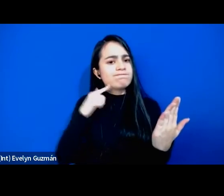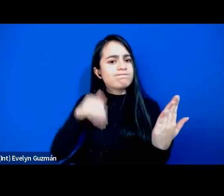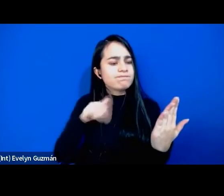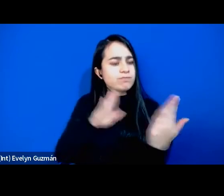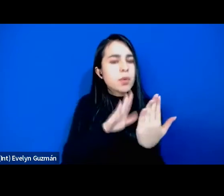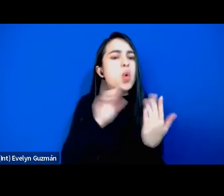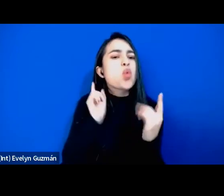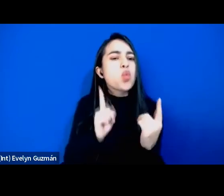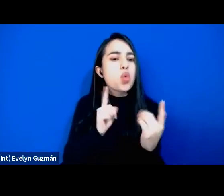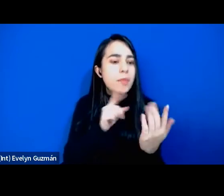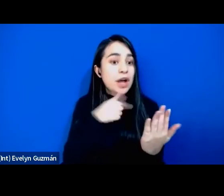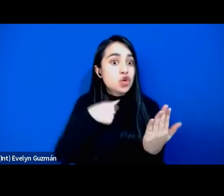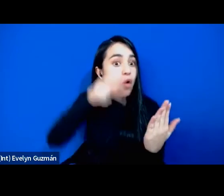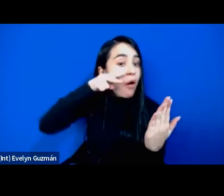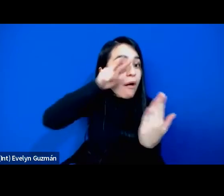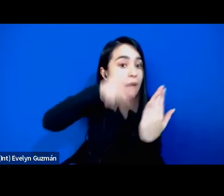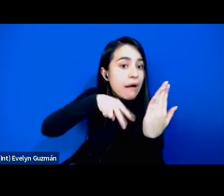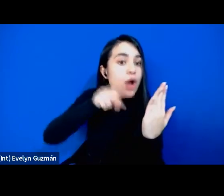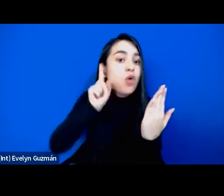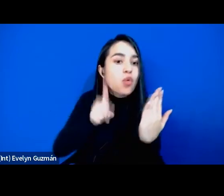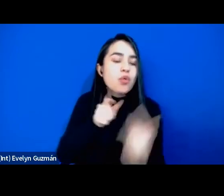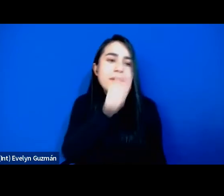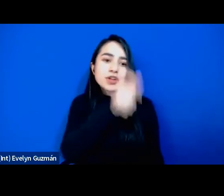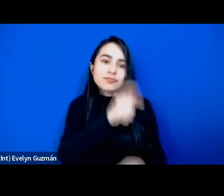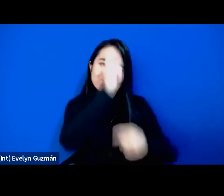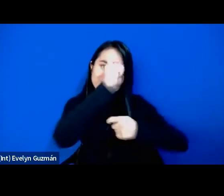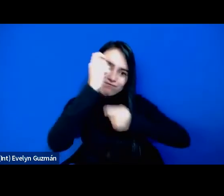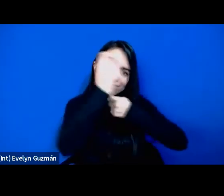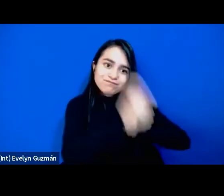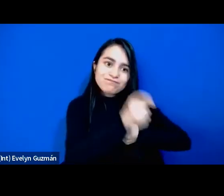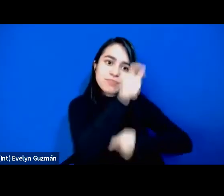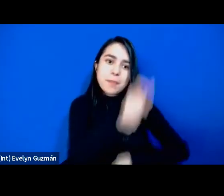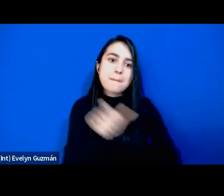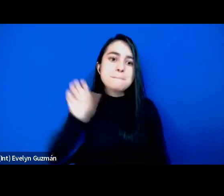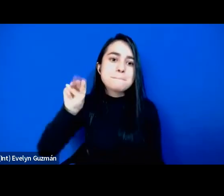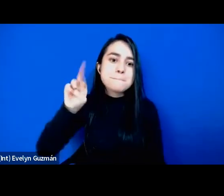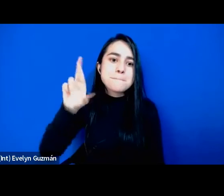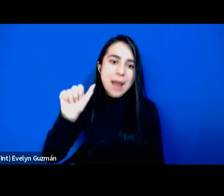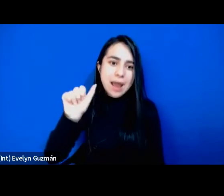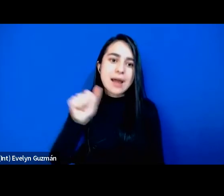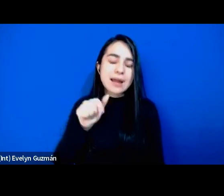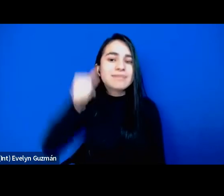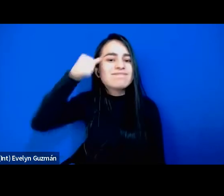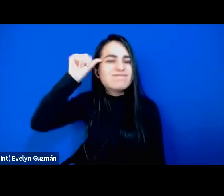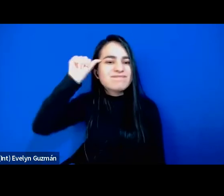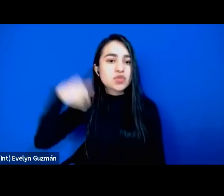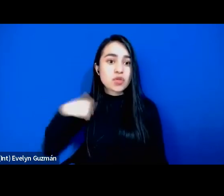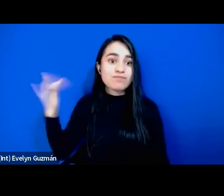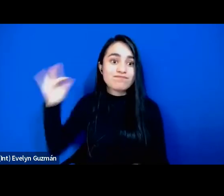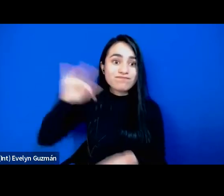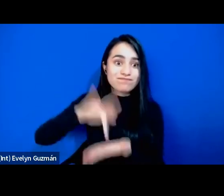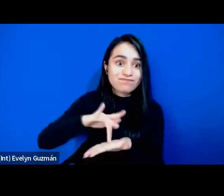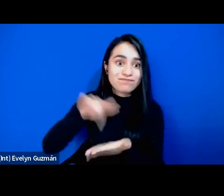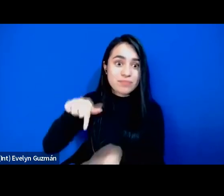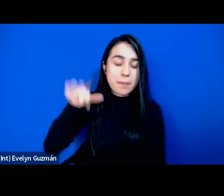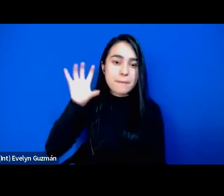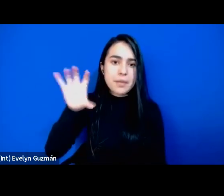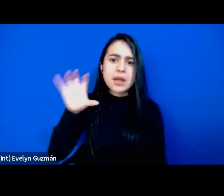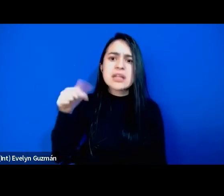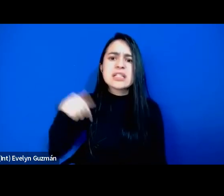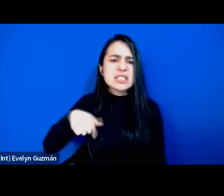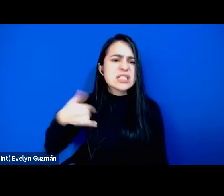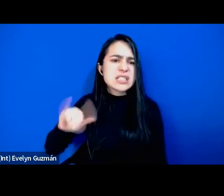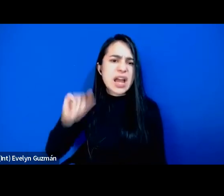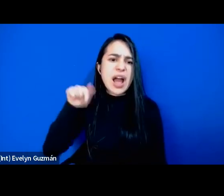Mara yo creo que eso es lo más importante y quiero recordar que cuando yo llegué a este país ya hace ya 17 años